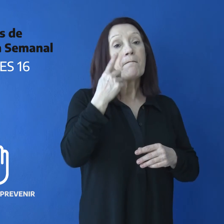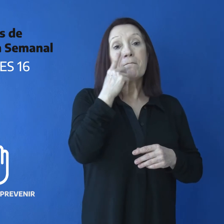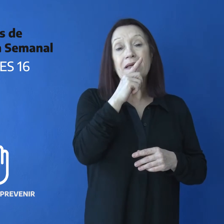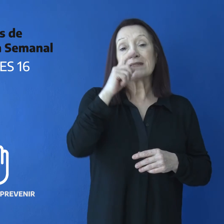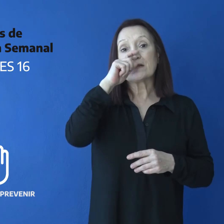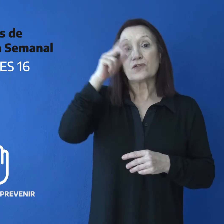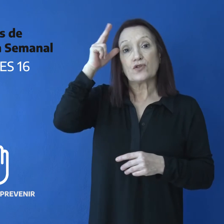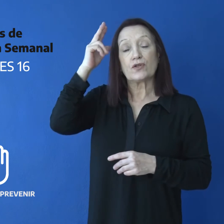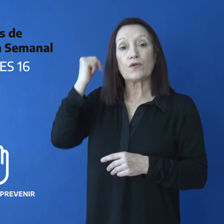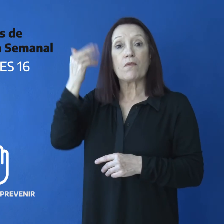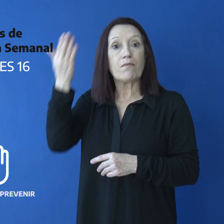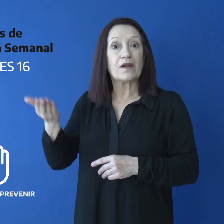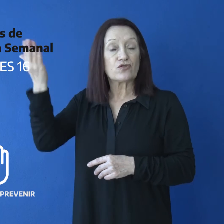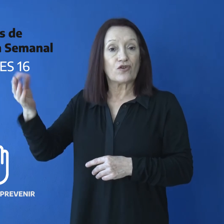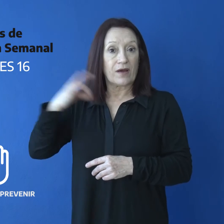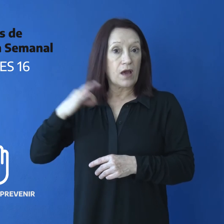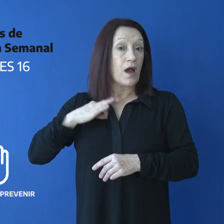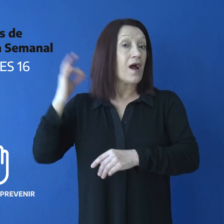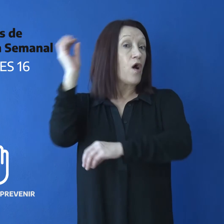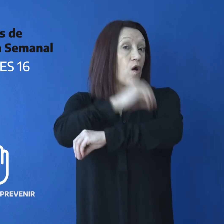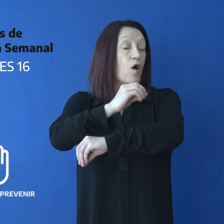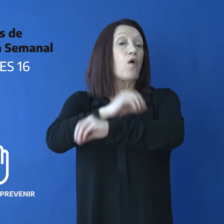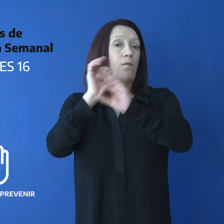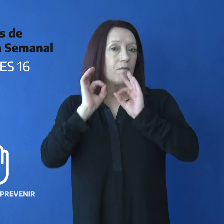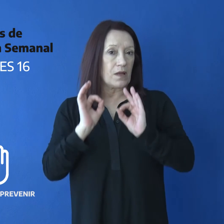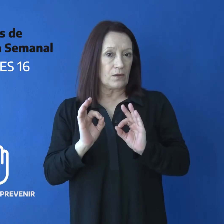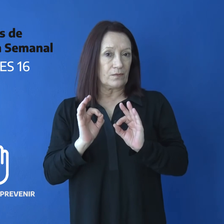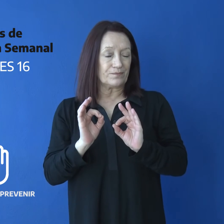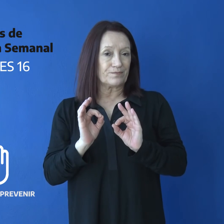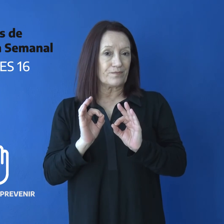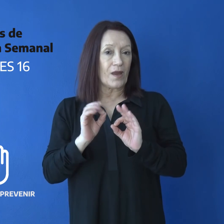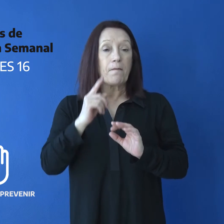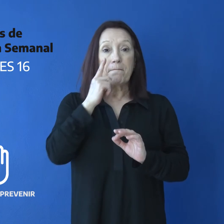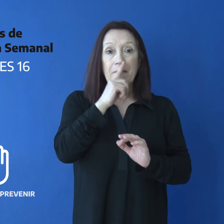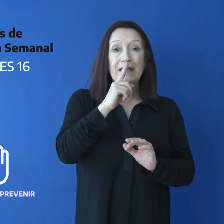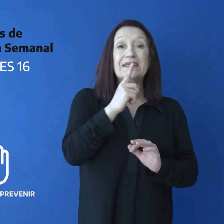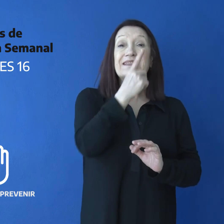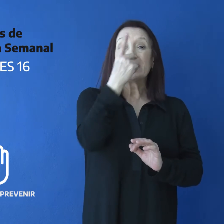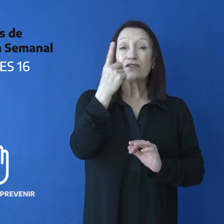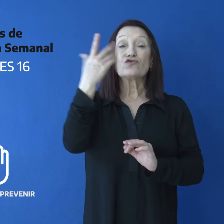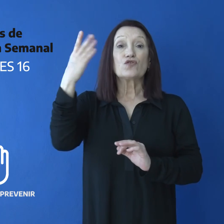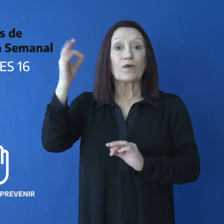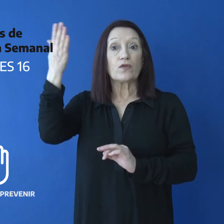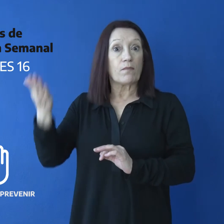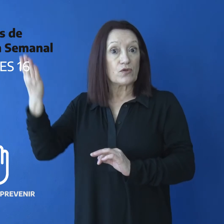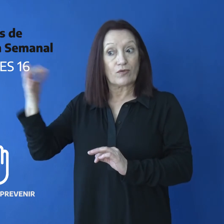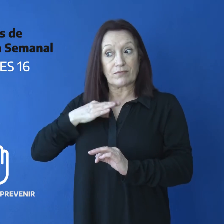.789 casos activos en toda la provincia. 1.150 son de Río Gallegos,